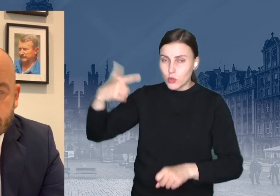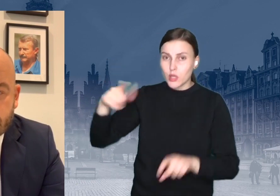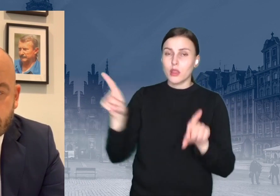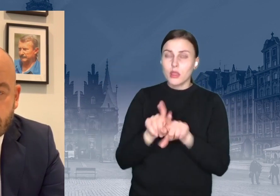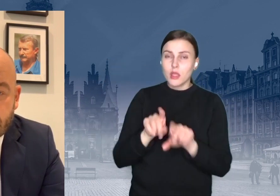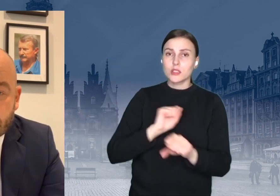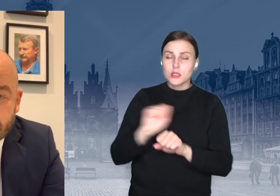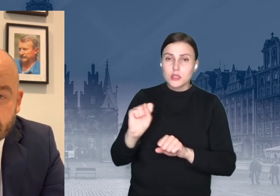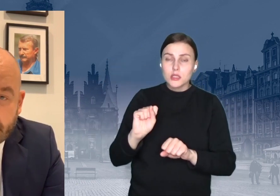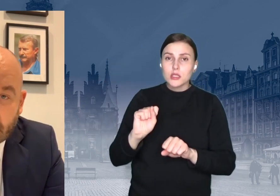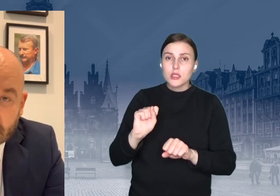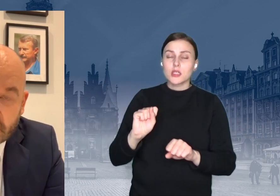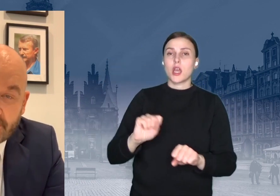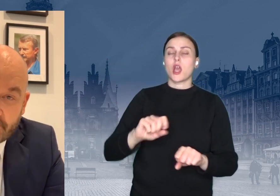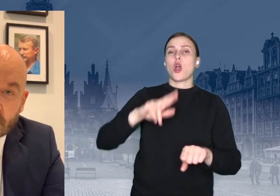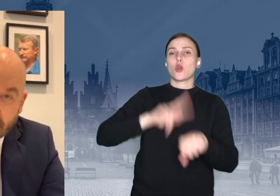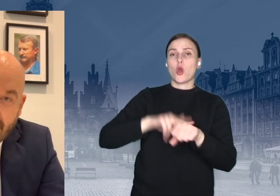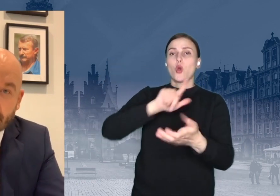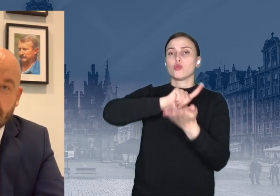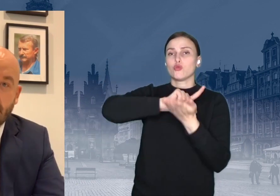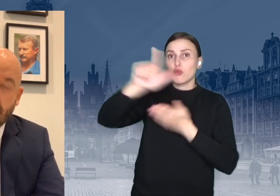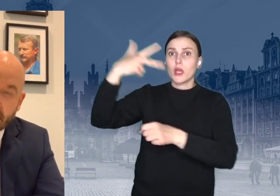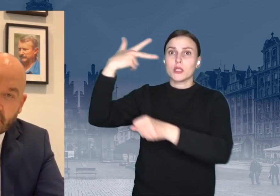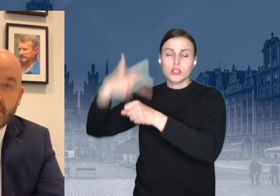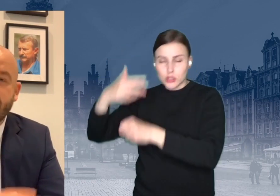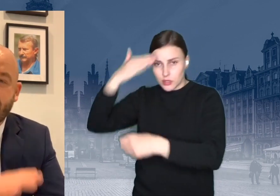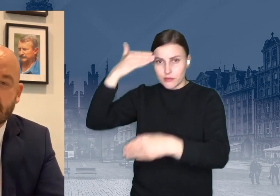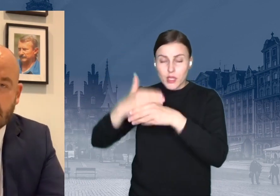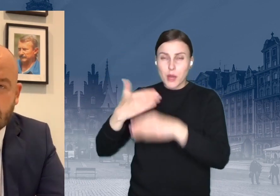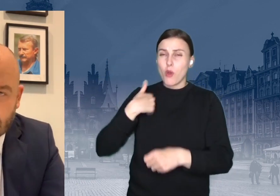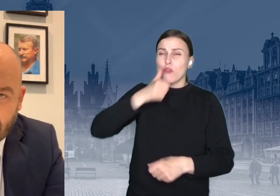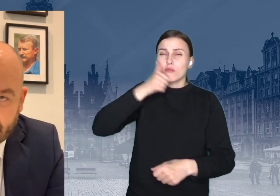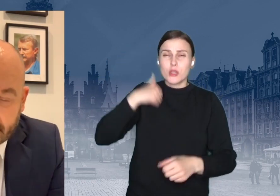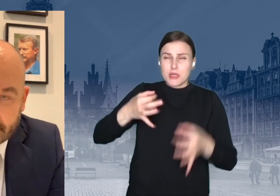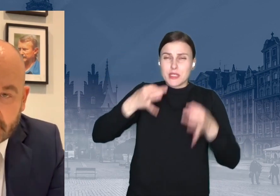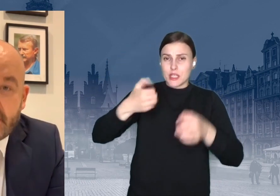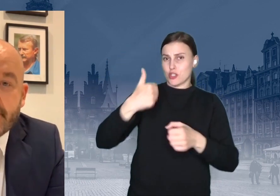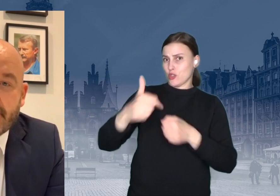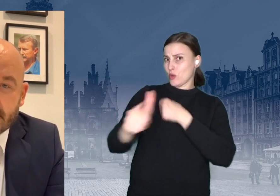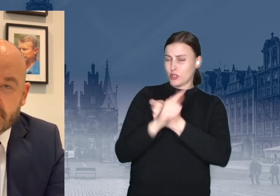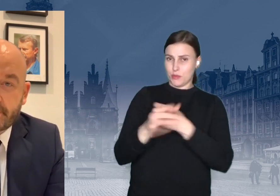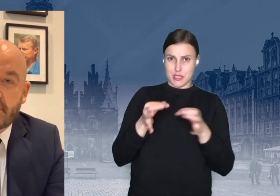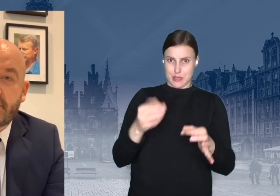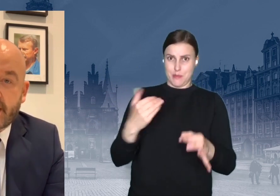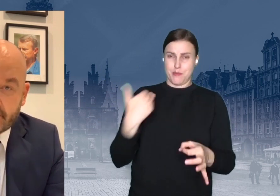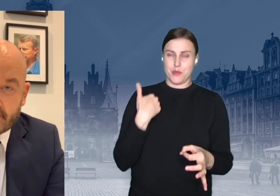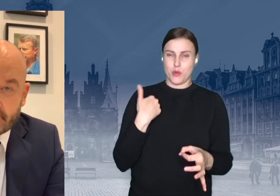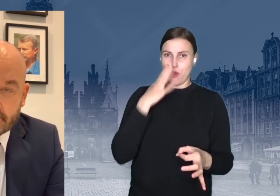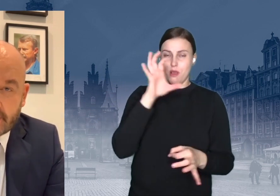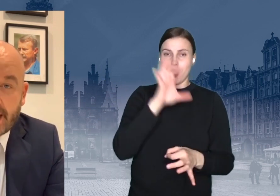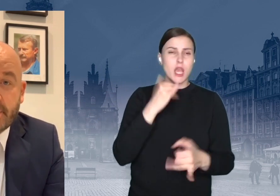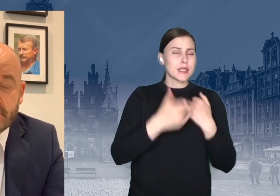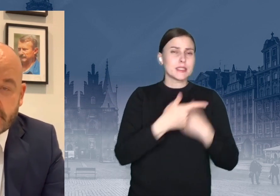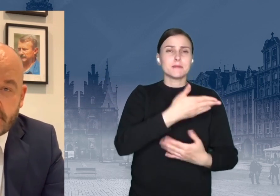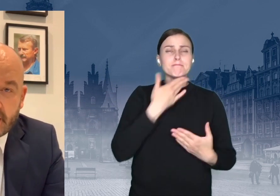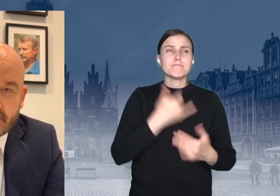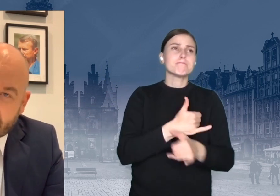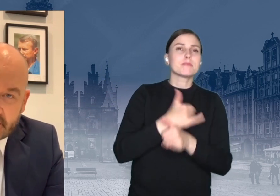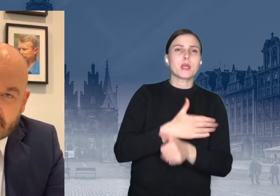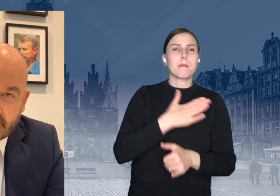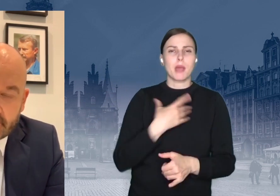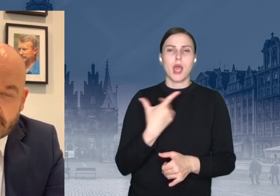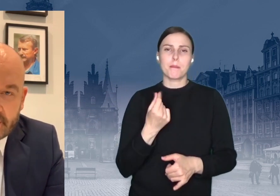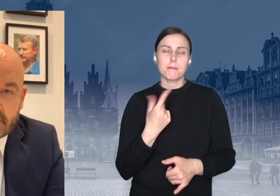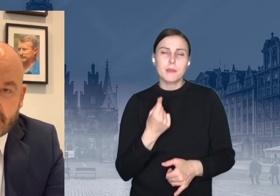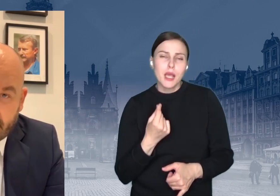zero trzydzieści. Słuchajcie, wczoraj było sto siedemdziesiąt aut. Ful. Także, kochani, jeżeli nie macie gdzie spędzić randki, albo jeżeli